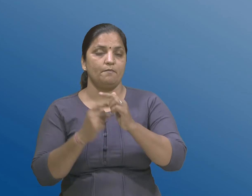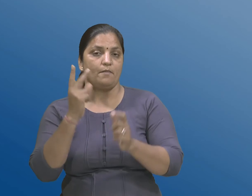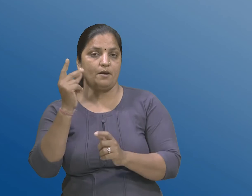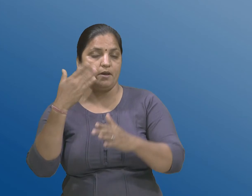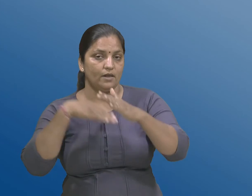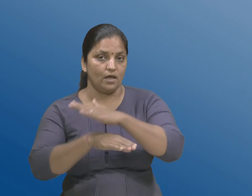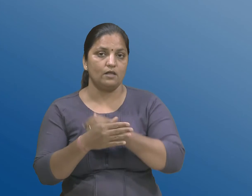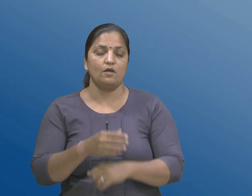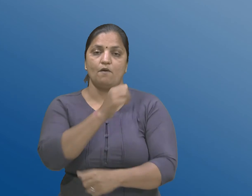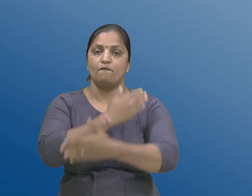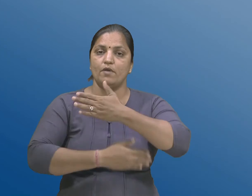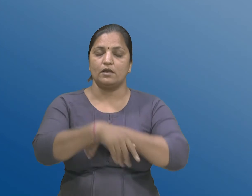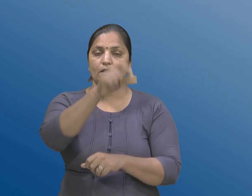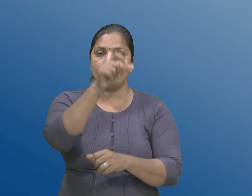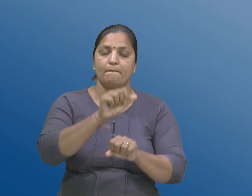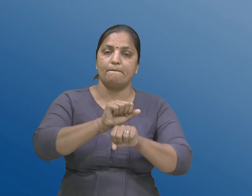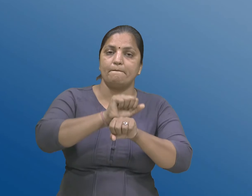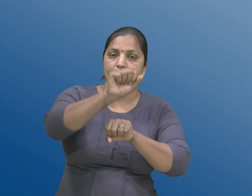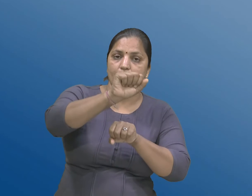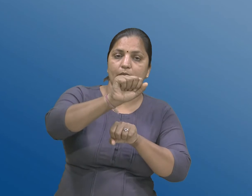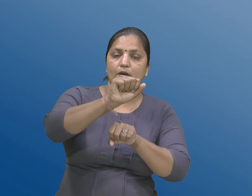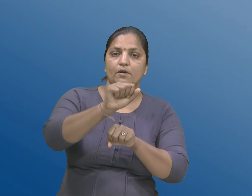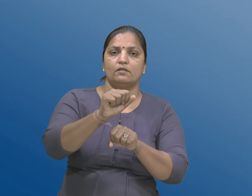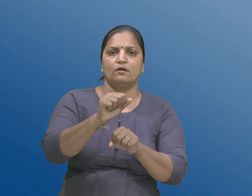विकलांगताना प्रावपत्र नों नमुनों